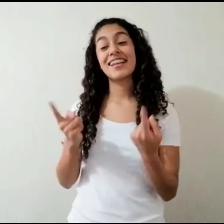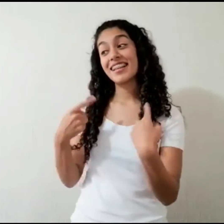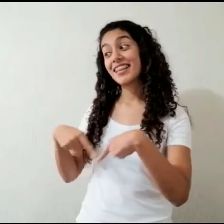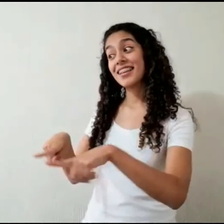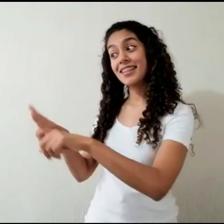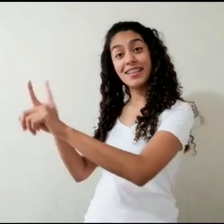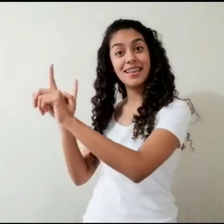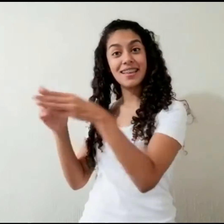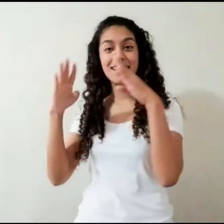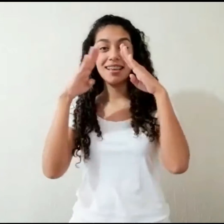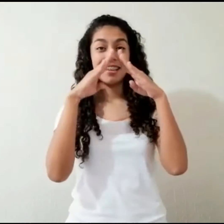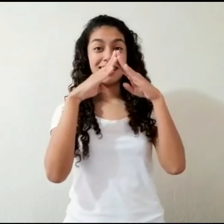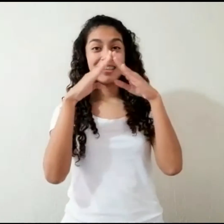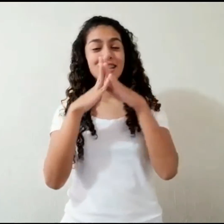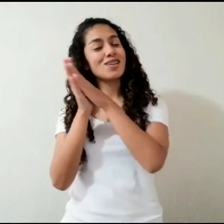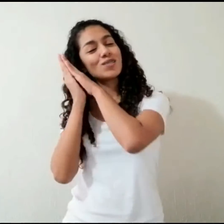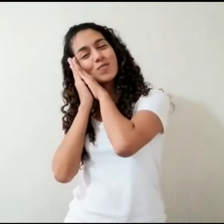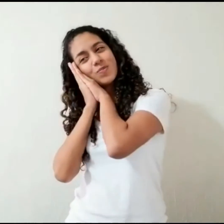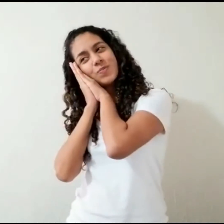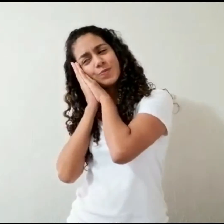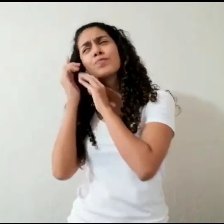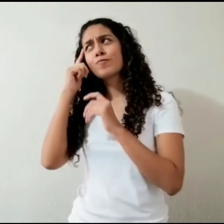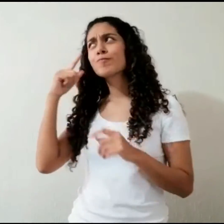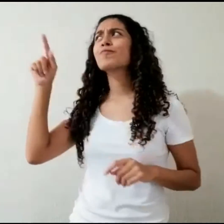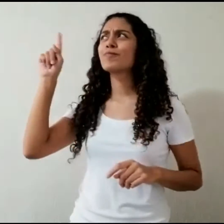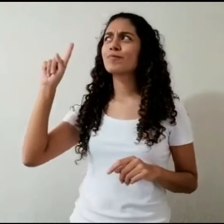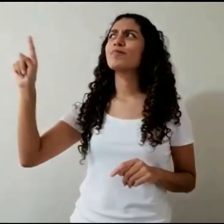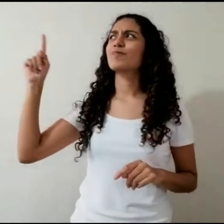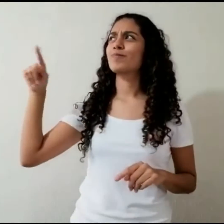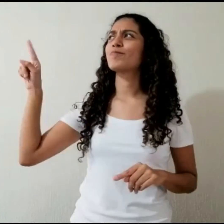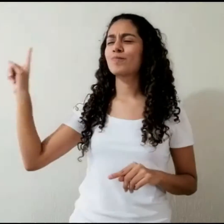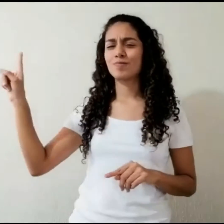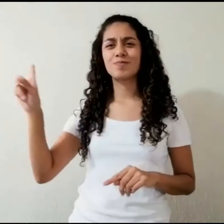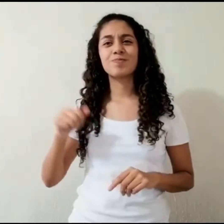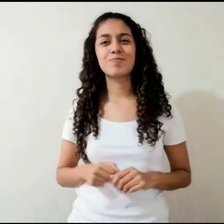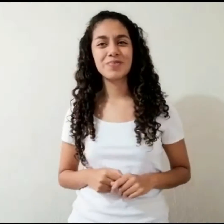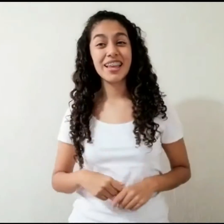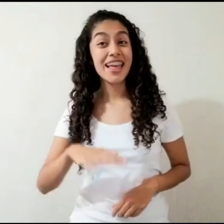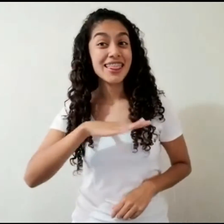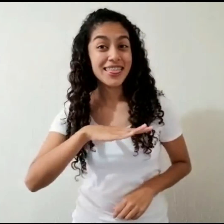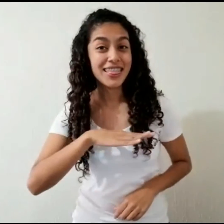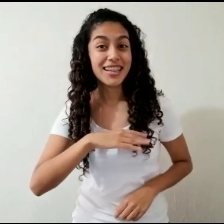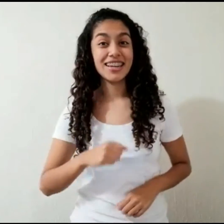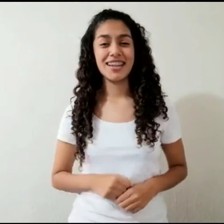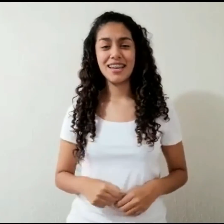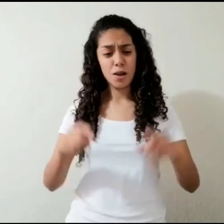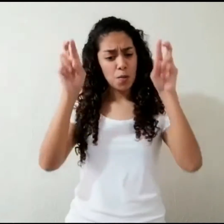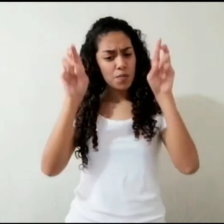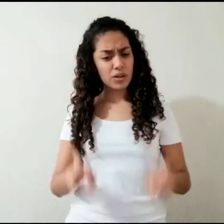Salir de casa con un sueño Tener a alguien con quien